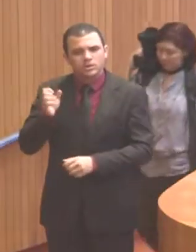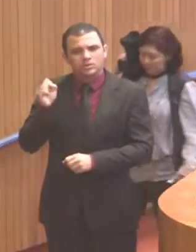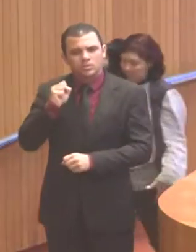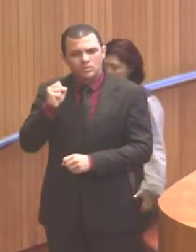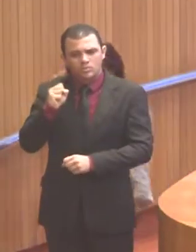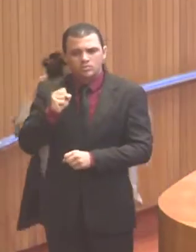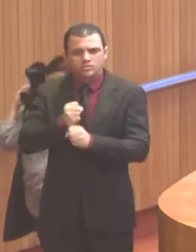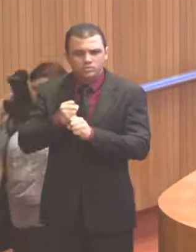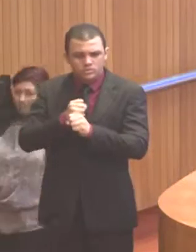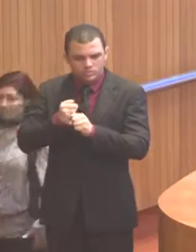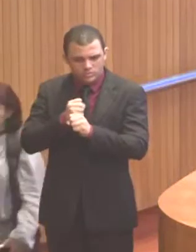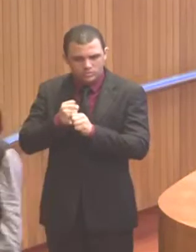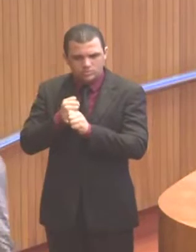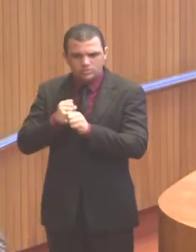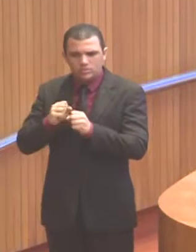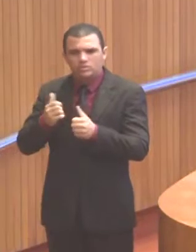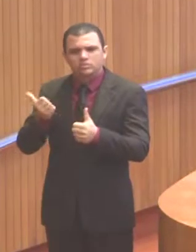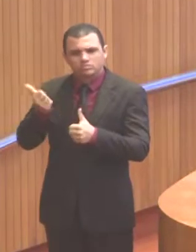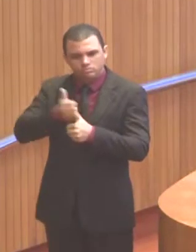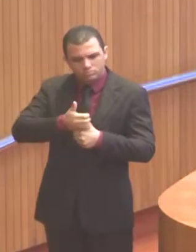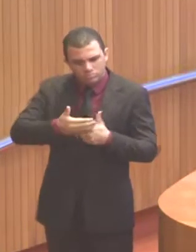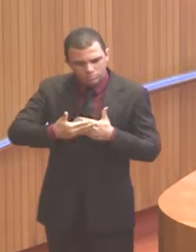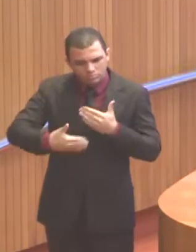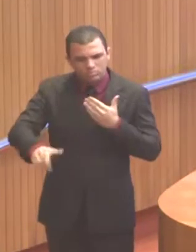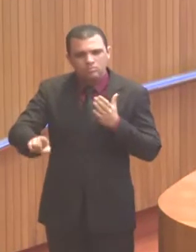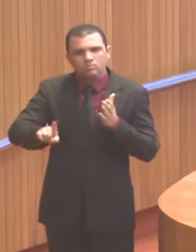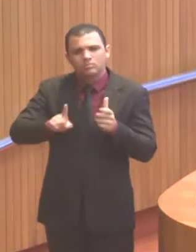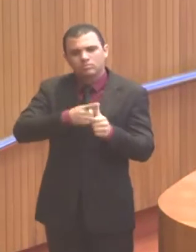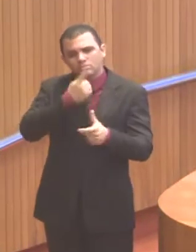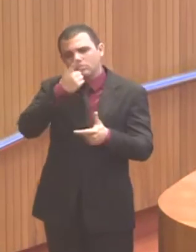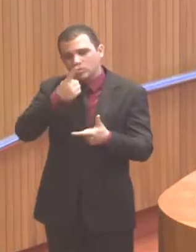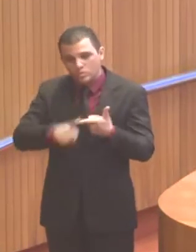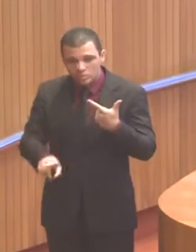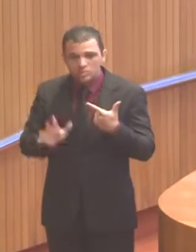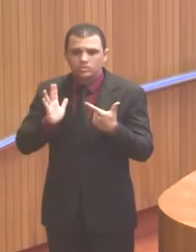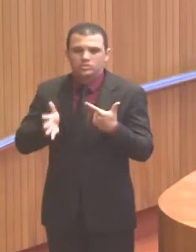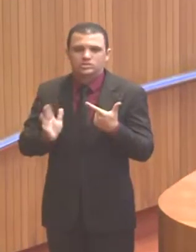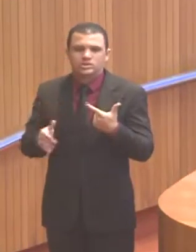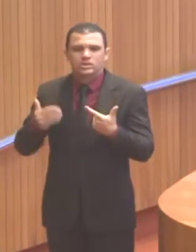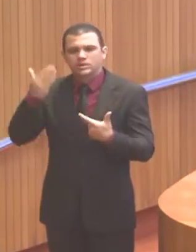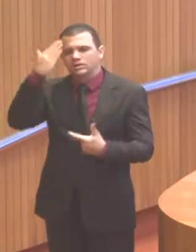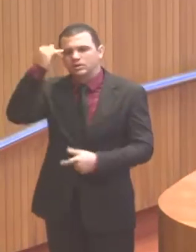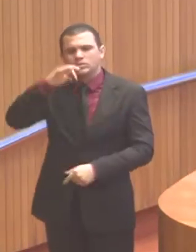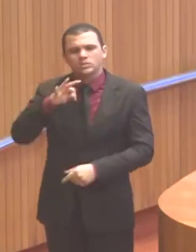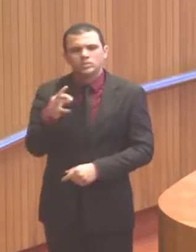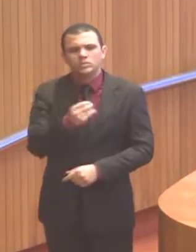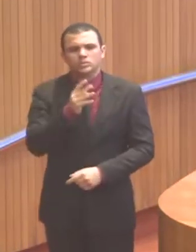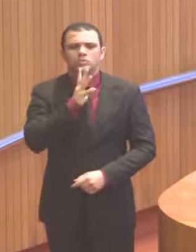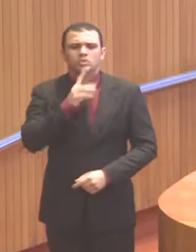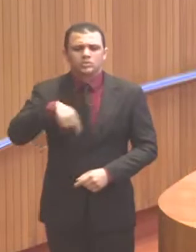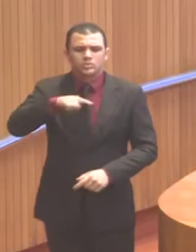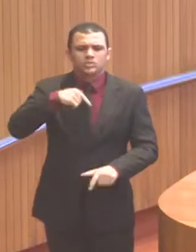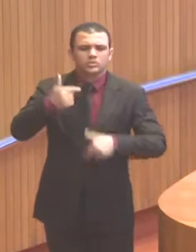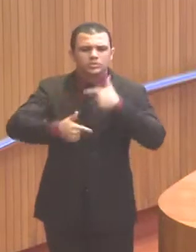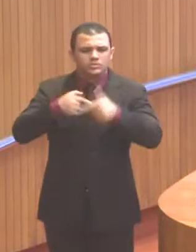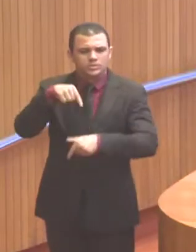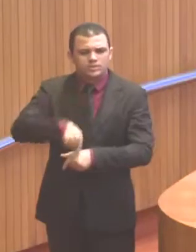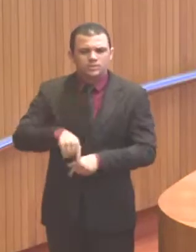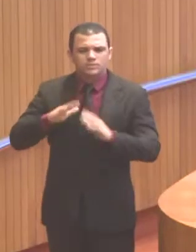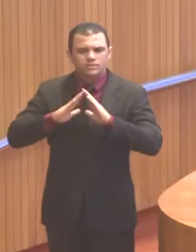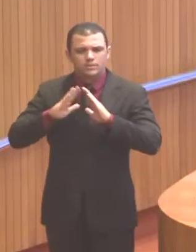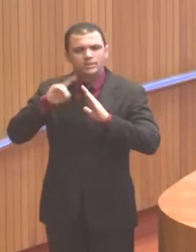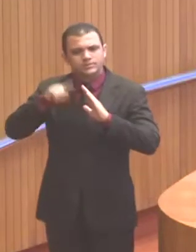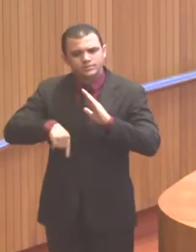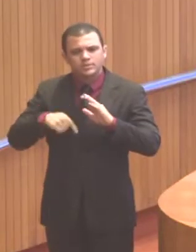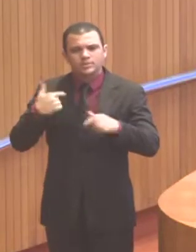mandatos, e, como os colegas sabem, a nossa atuação nesta casa sempre foi uma atuação voltada para aqueles que